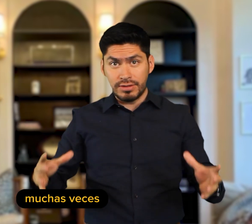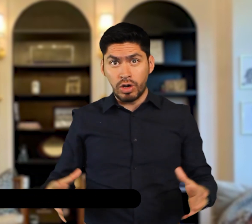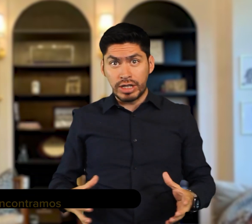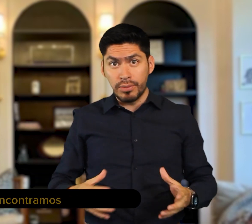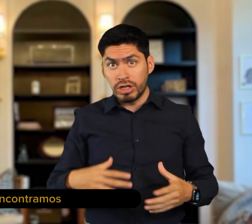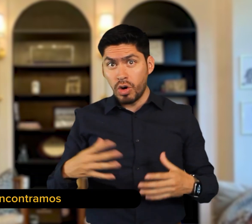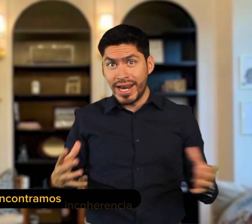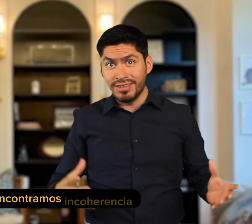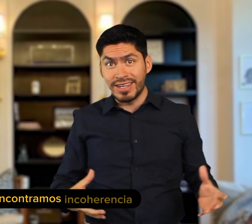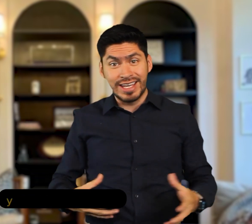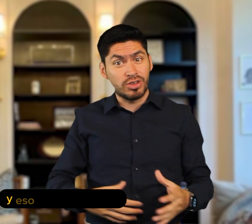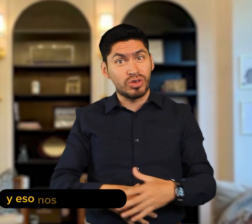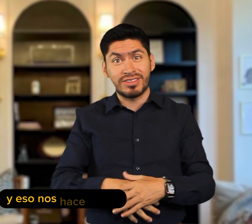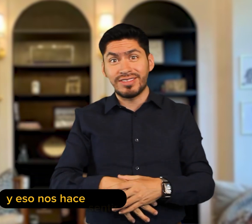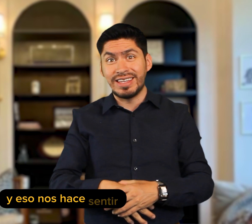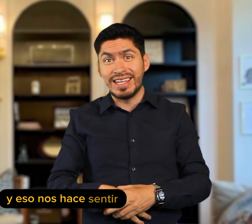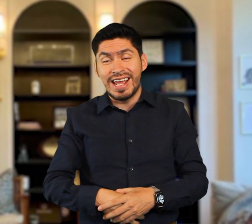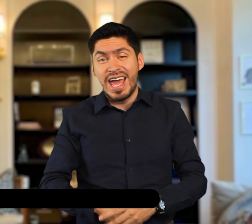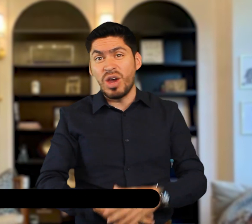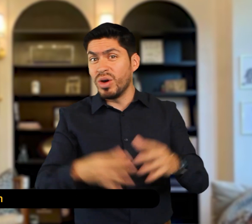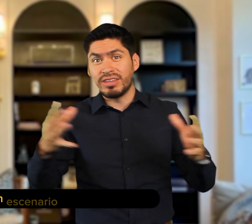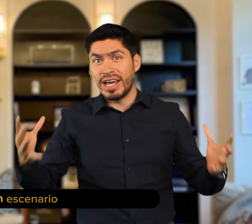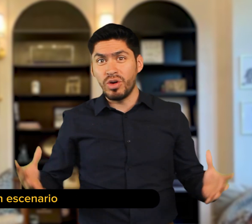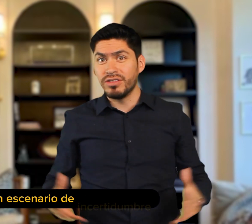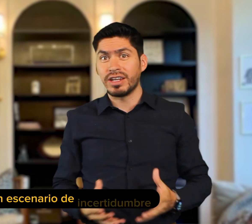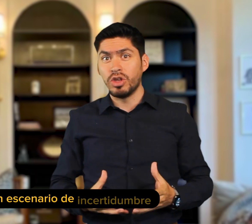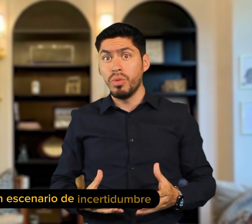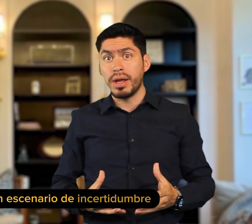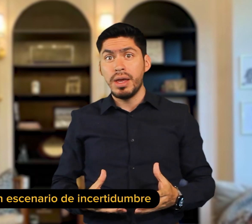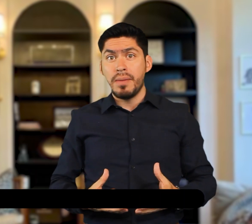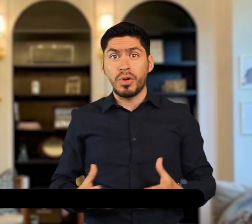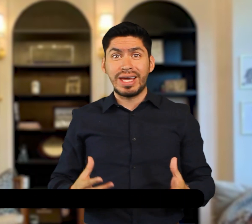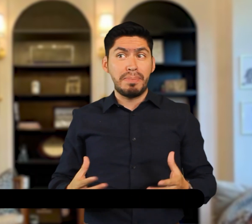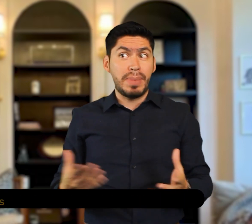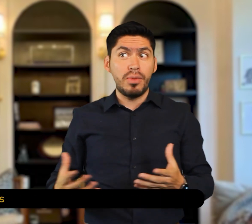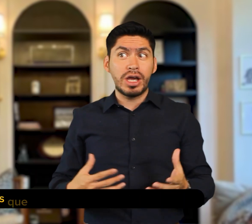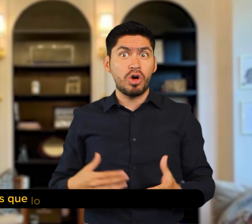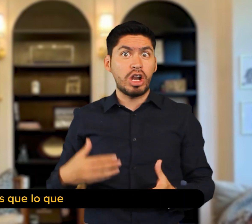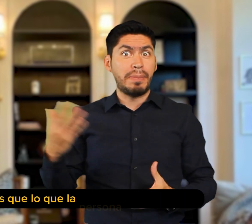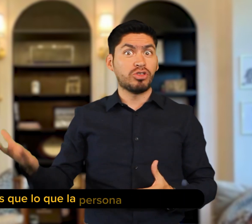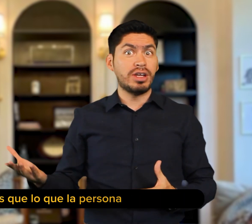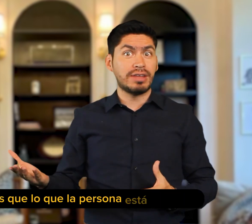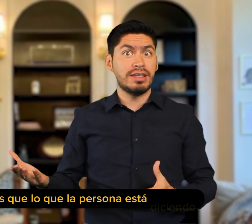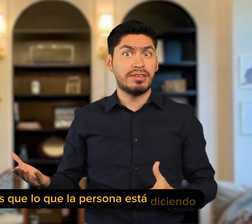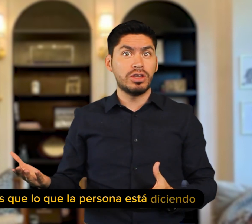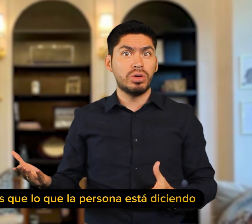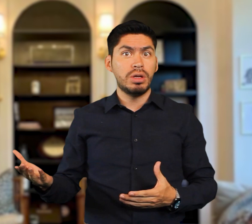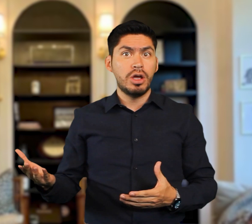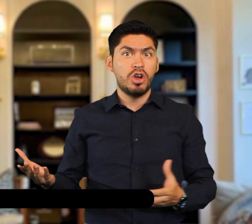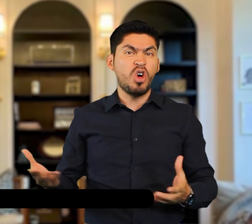encontramos incoherencia y eso nos hace sentir en un escenario de incertidumbre porque vemos que lo que la persona está diciendo no